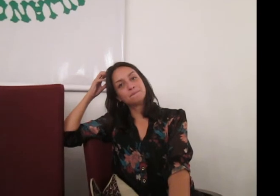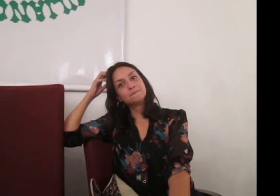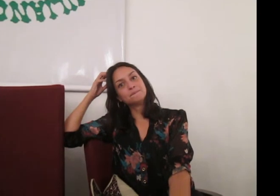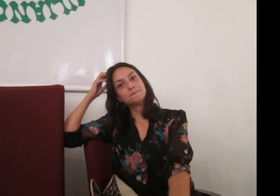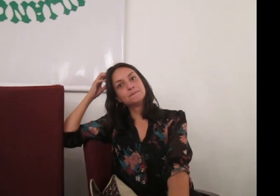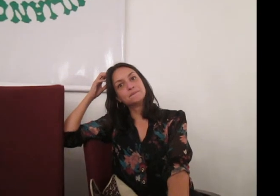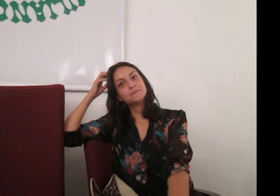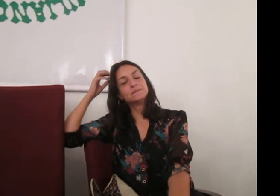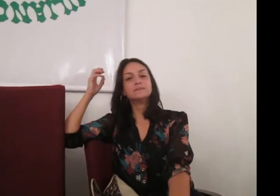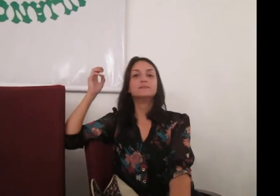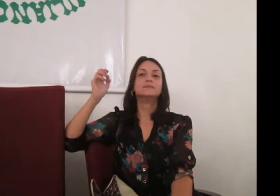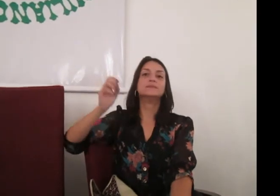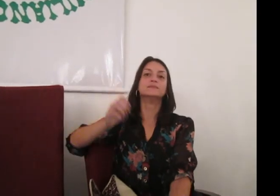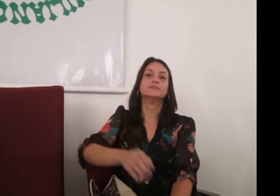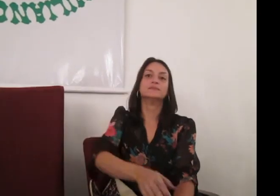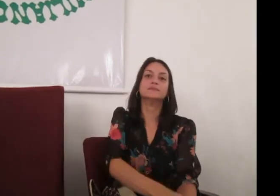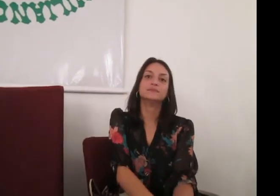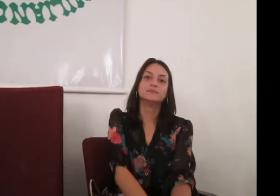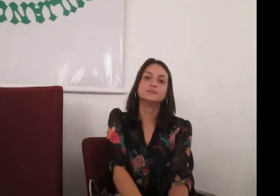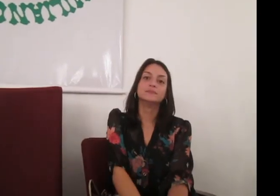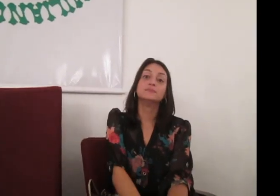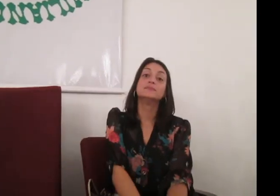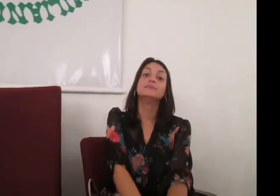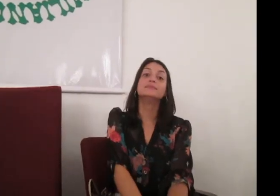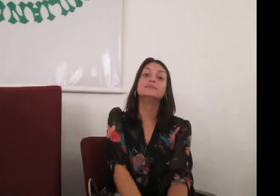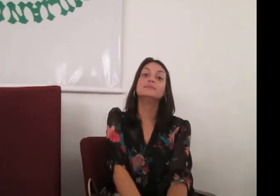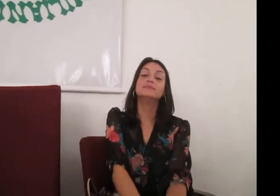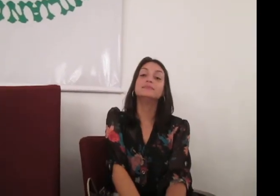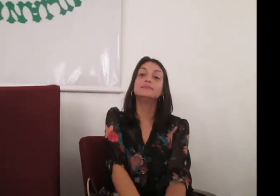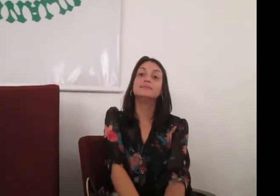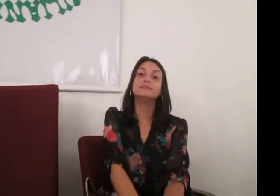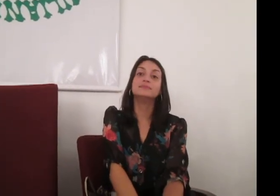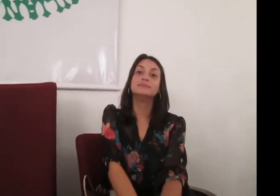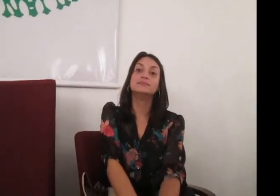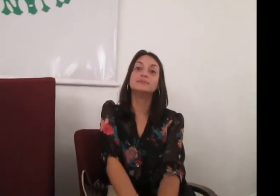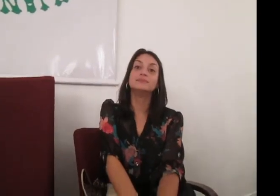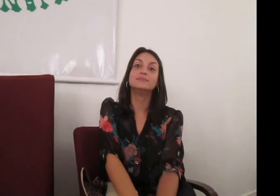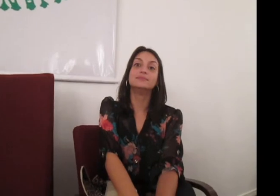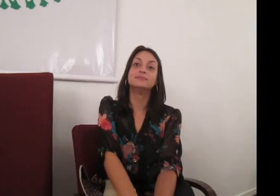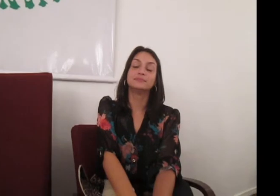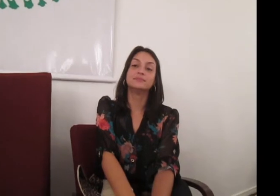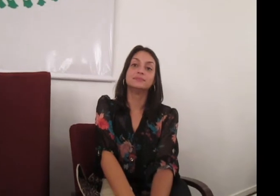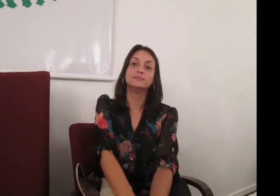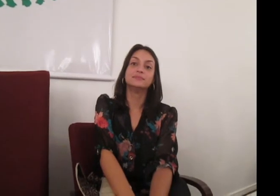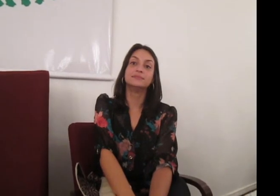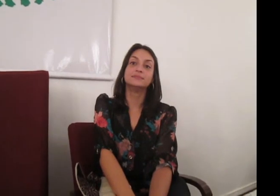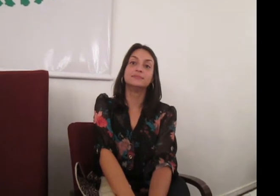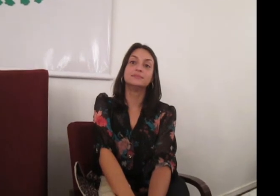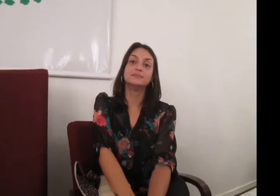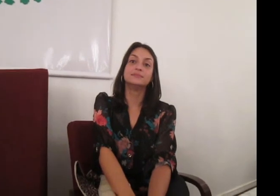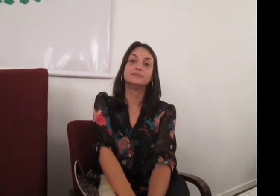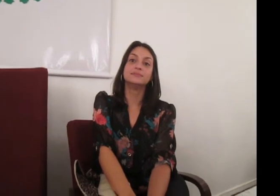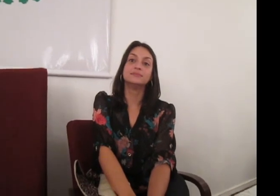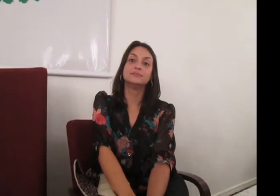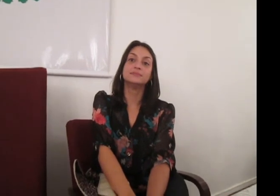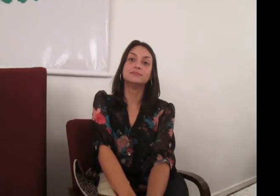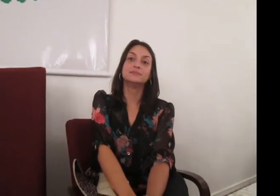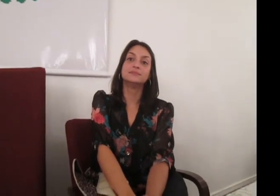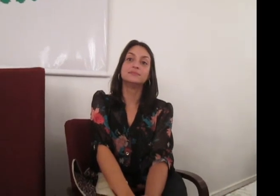que inclusive deu palestra até na China sobre linguagens, tecnologias de linguagens. Está indo para a